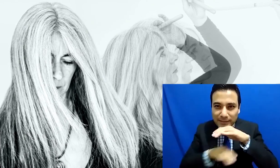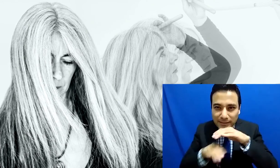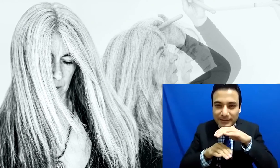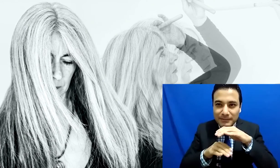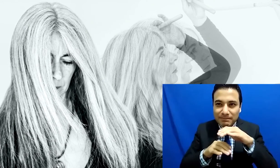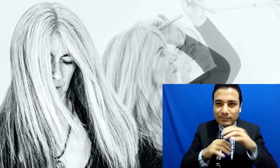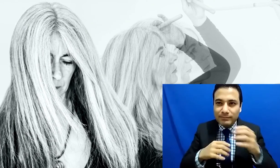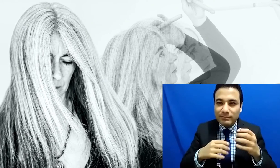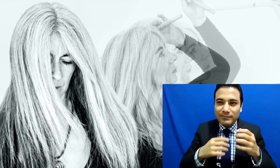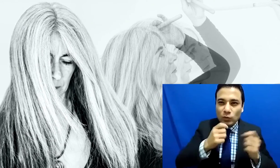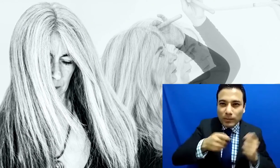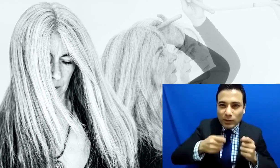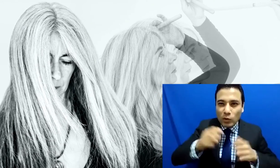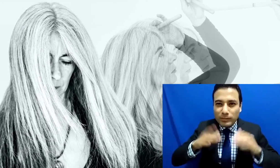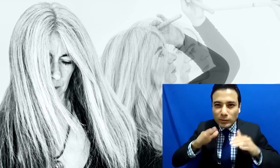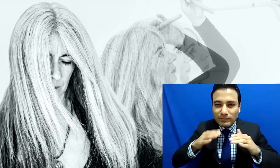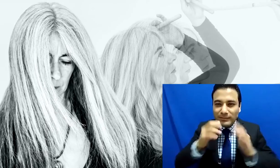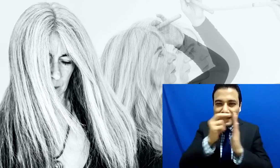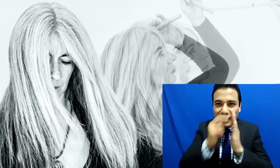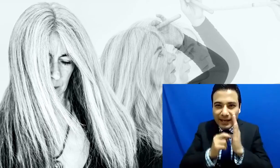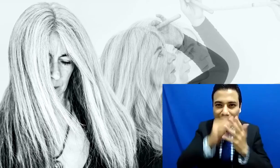instrumento, pero también puedo decir.